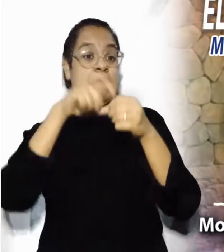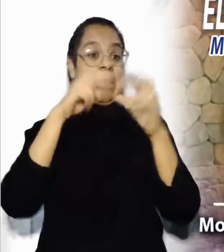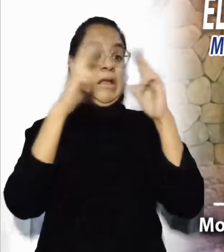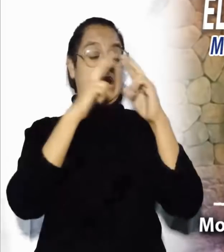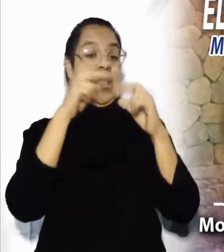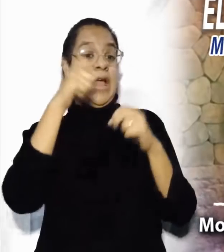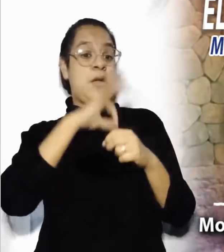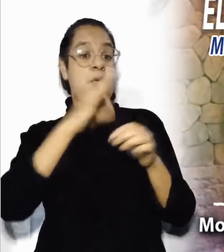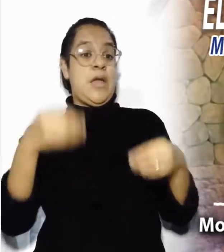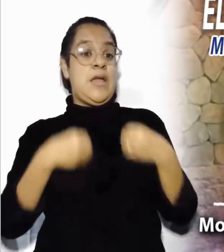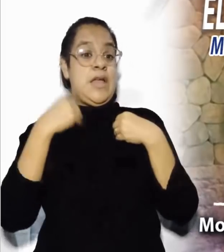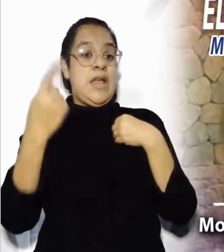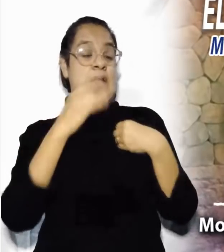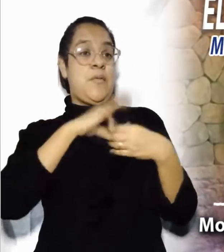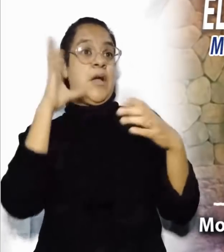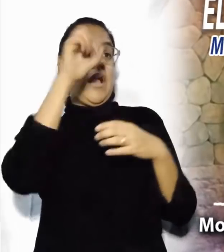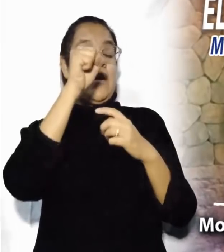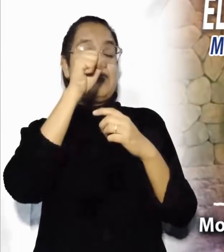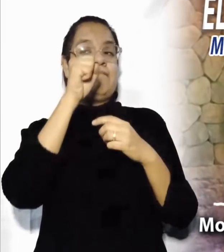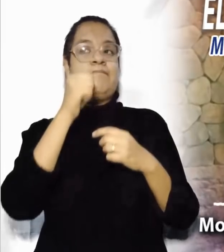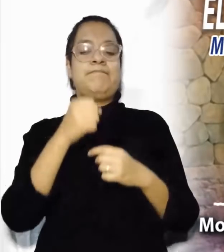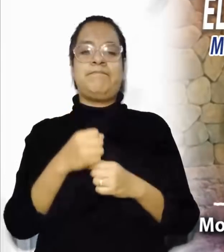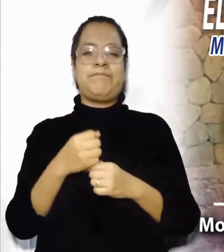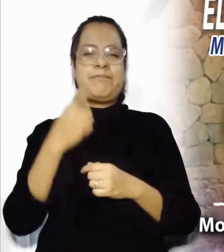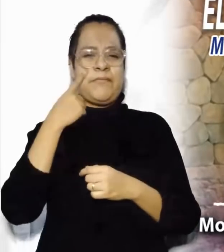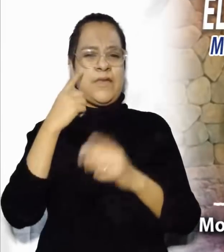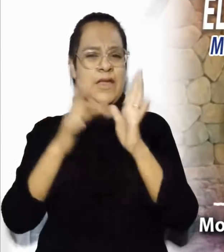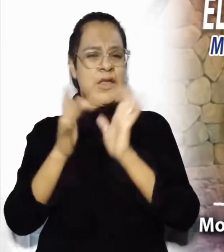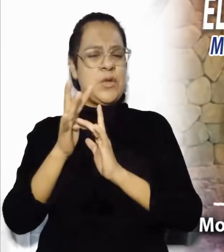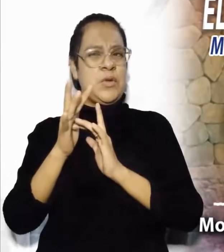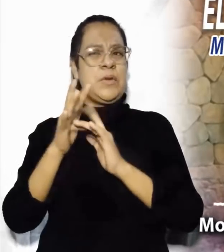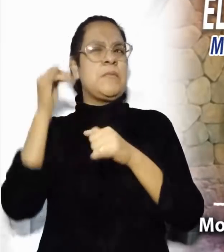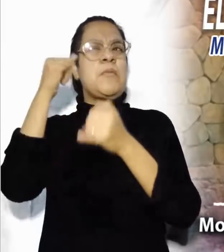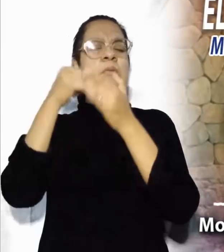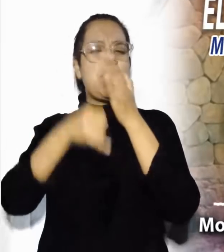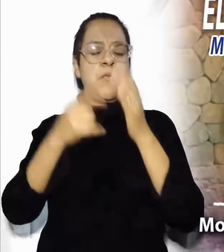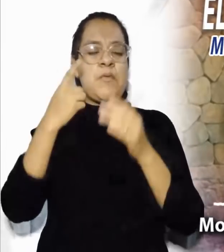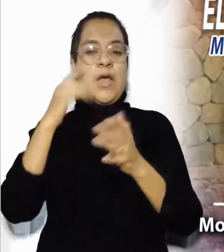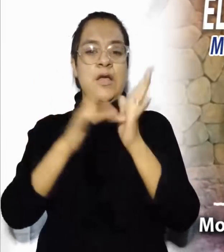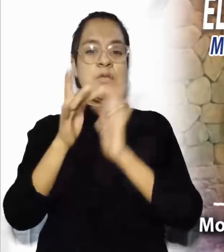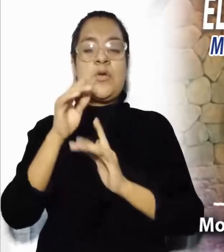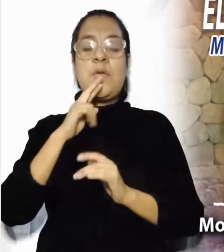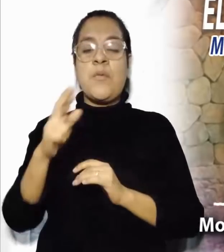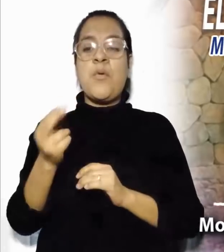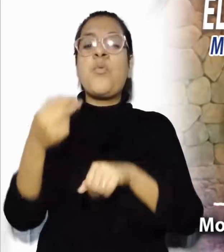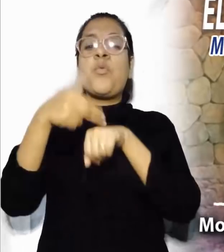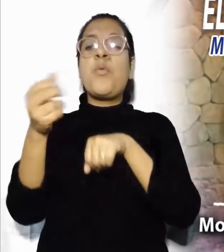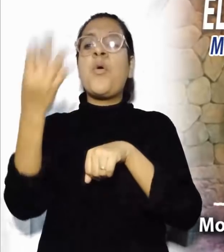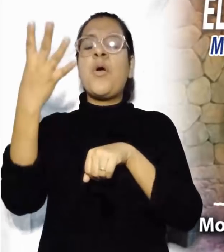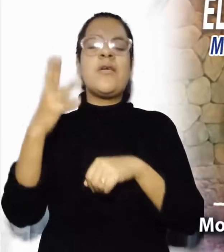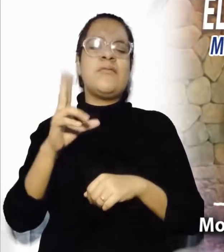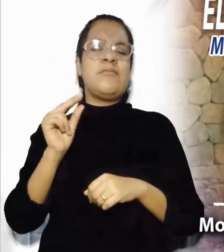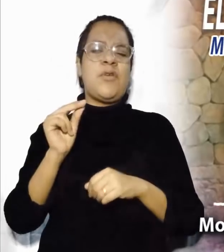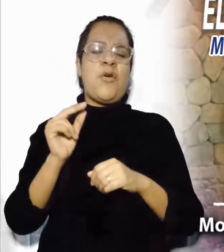sólo pertenecer a su grupo, ofrecen la vida eterna. Pero Jesús va mucho más allá. No responde números